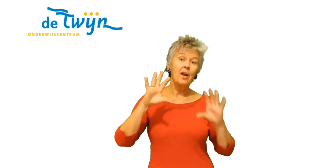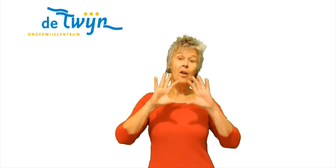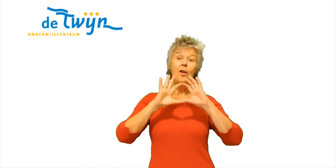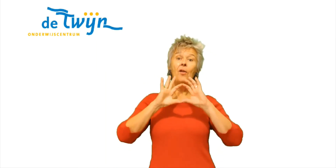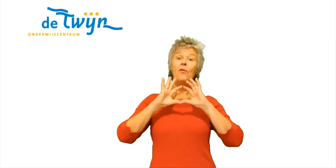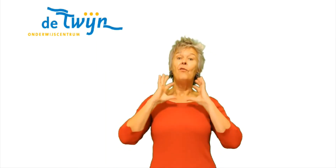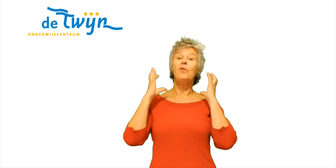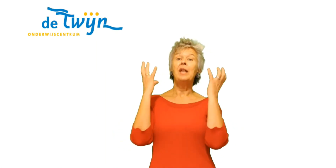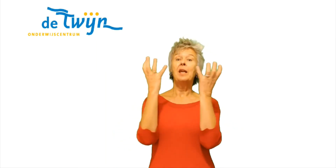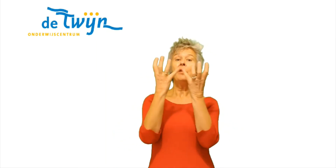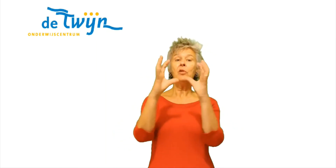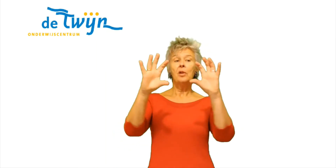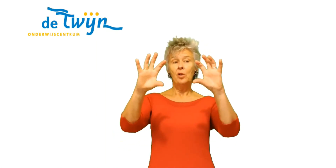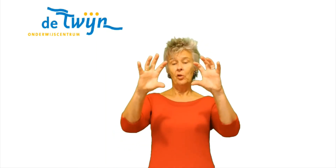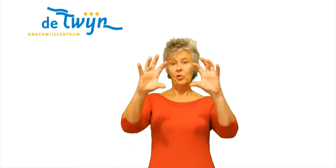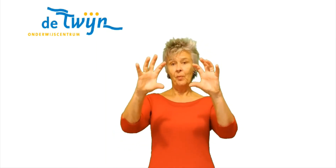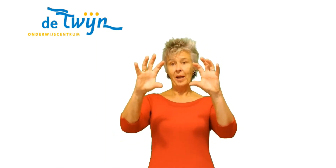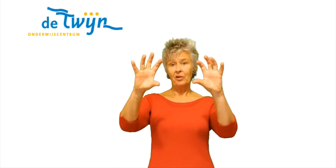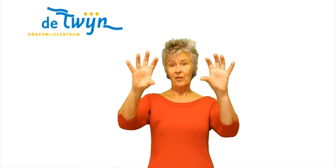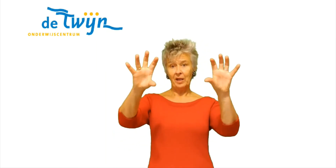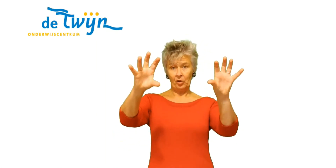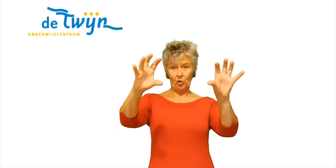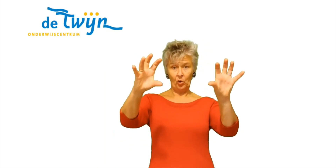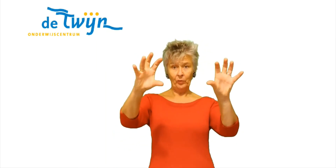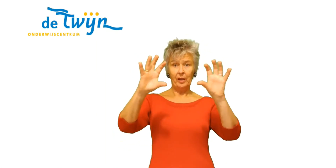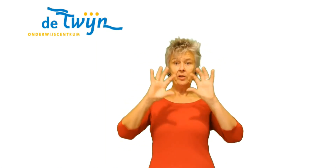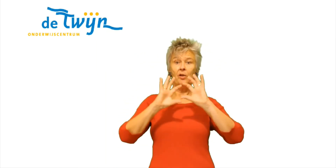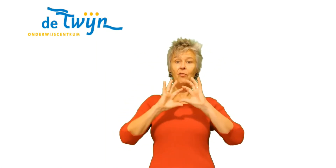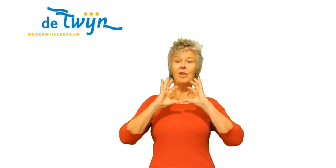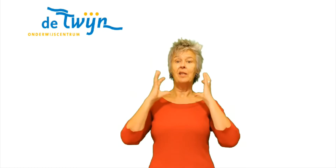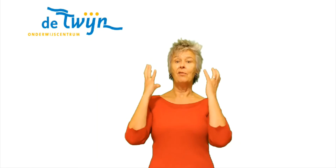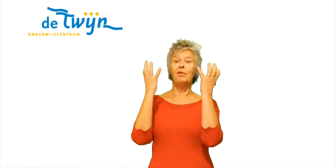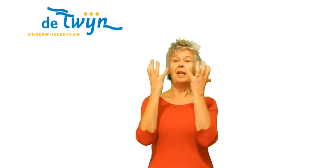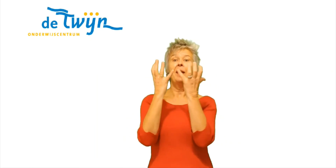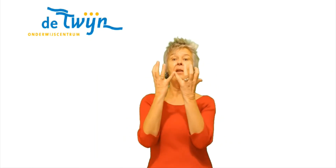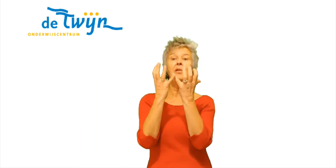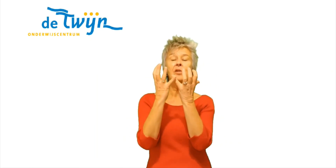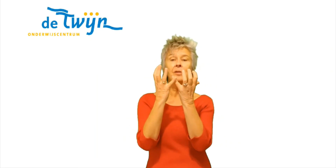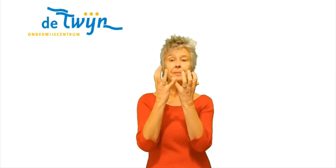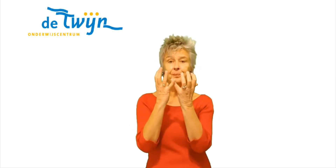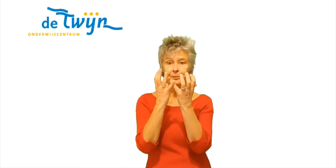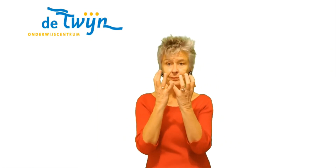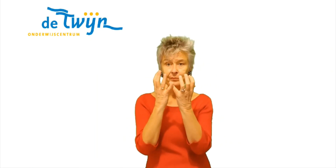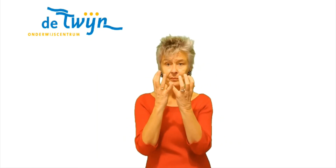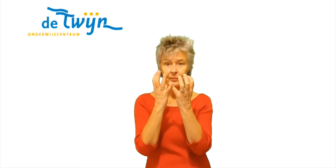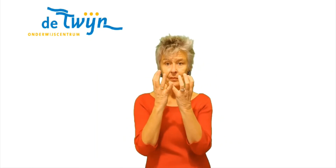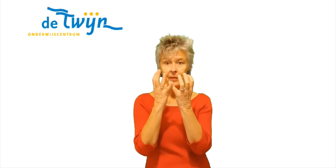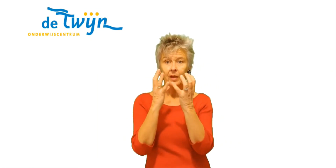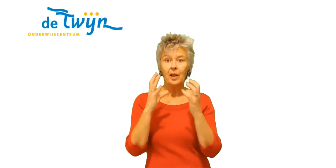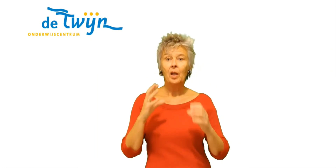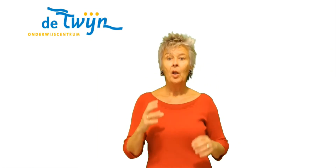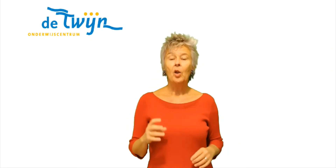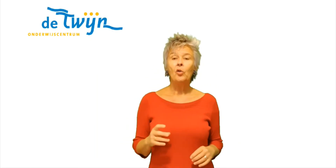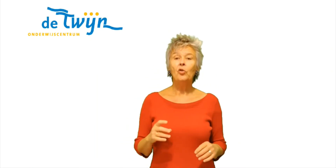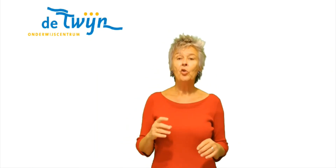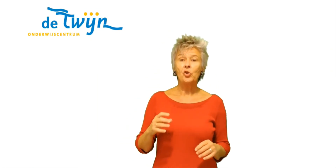wereld Dus maak twee gekromde hands Een witte wereld Dus